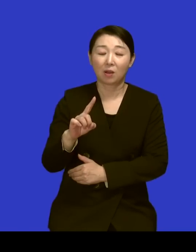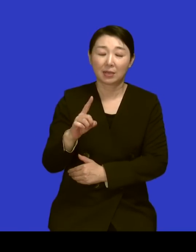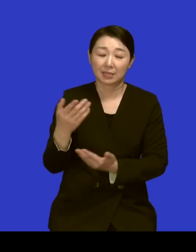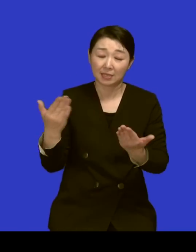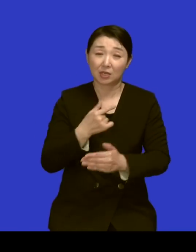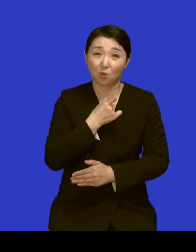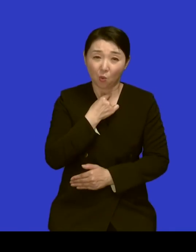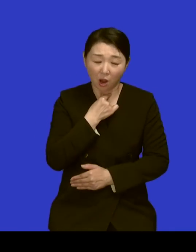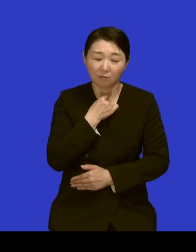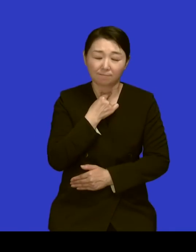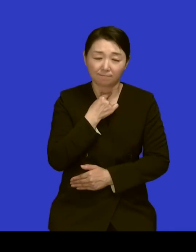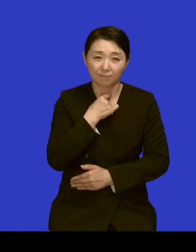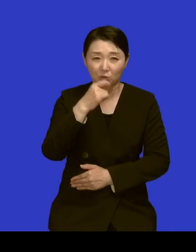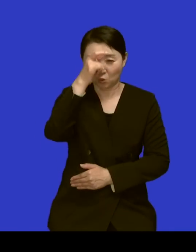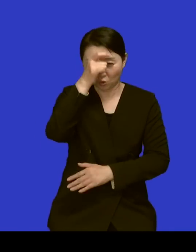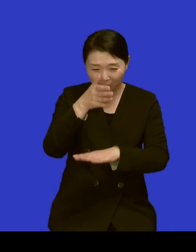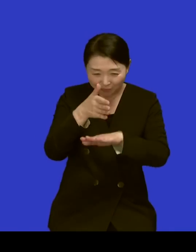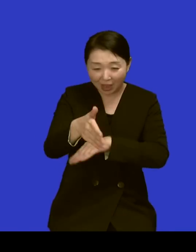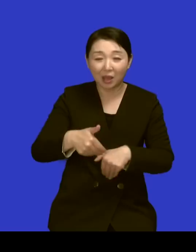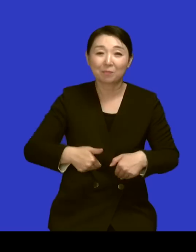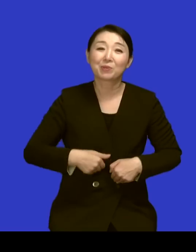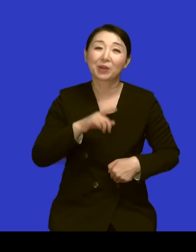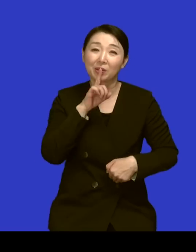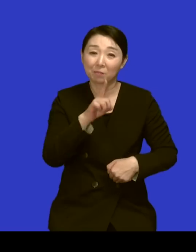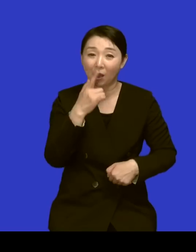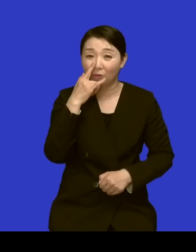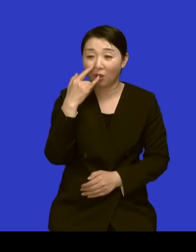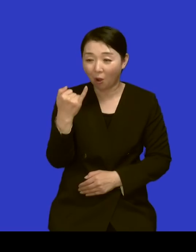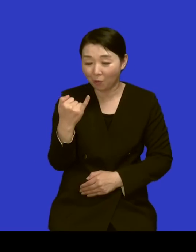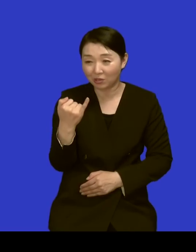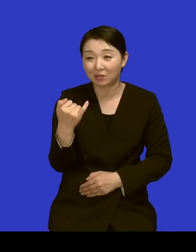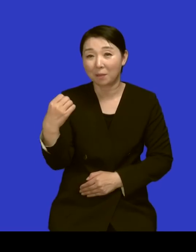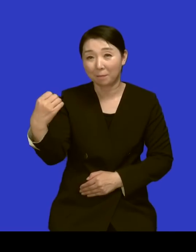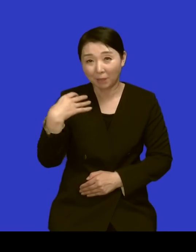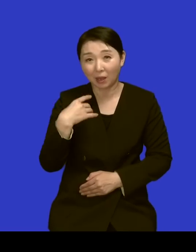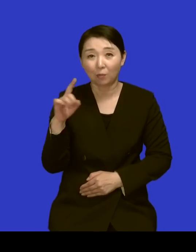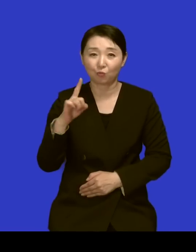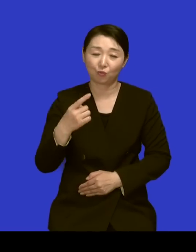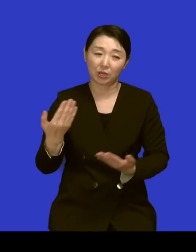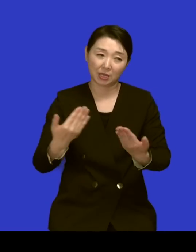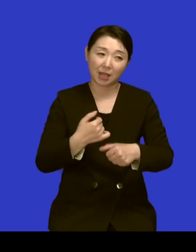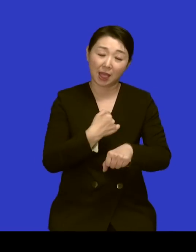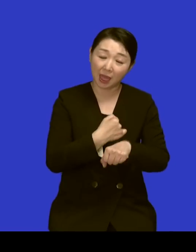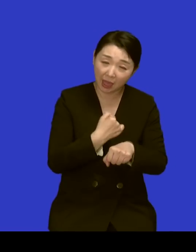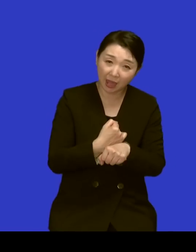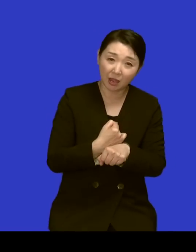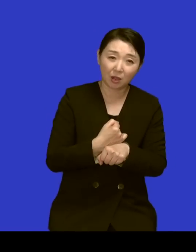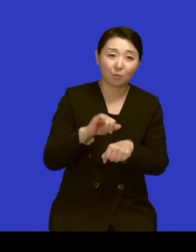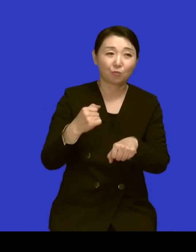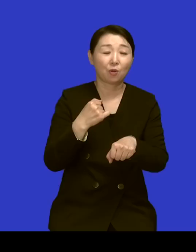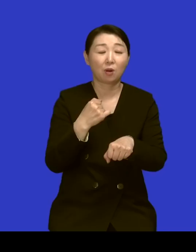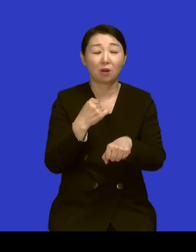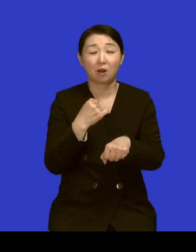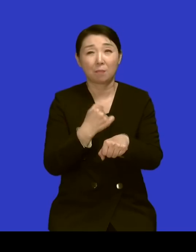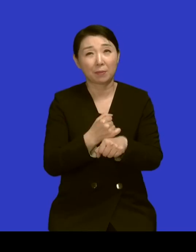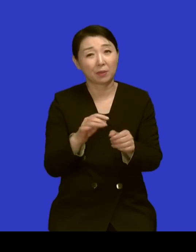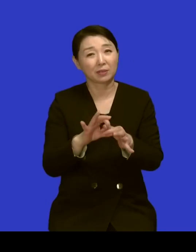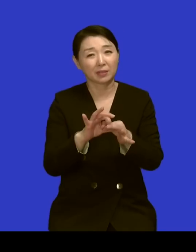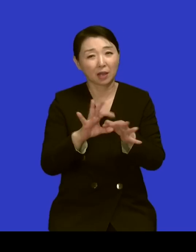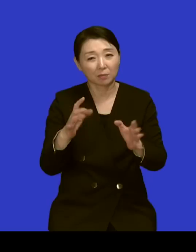그런 거였고 저희 어머님은 무슨 일을 하던 무엇을 만들든 혼을 박아라 네 이런 말씀을